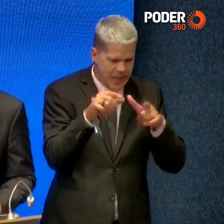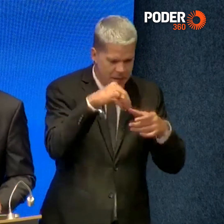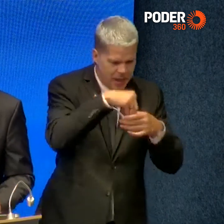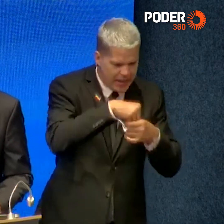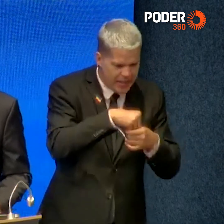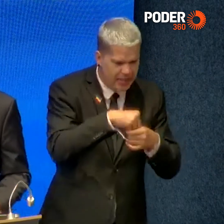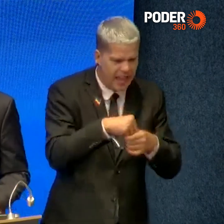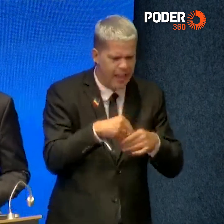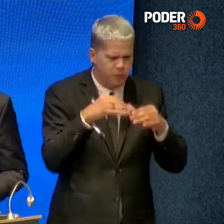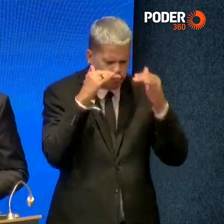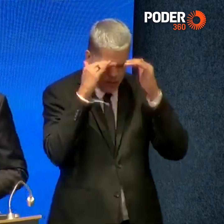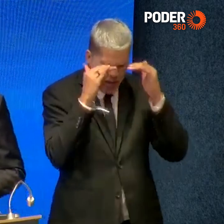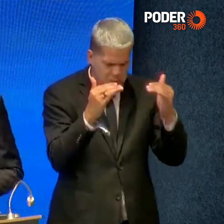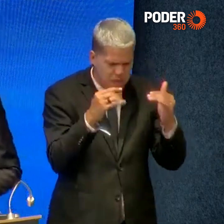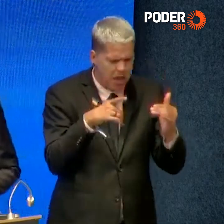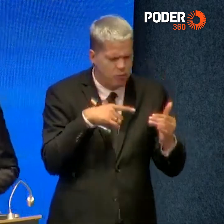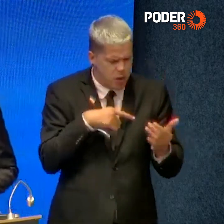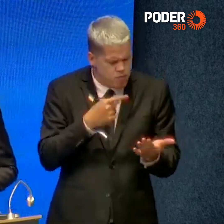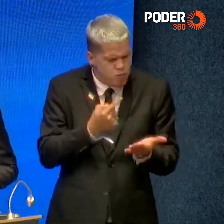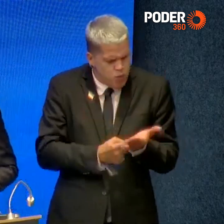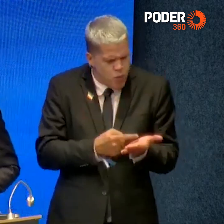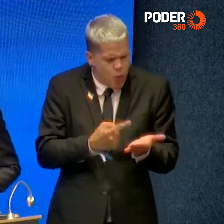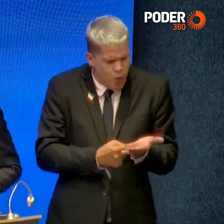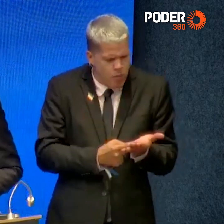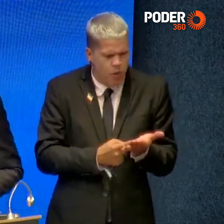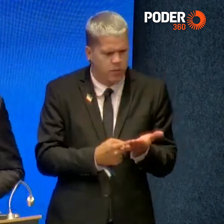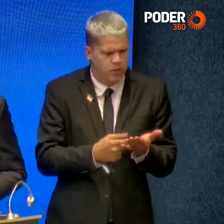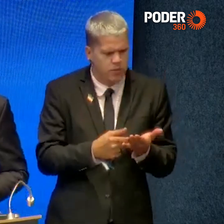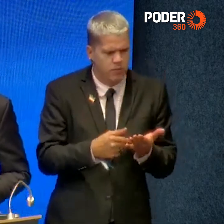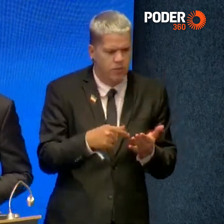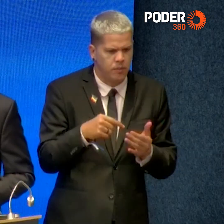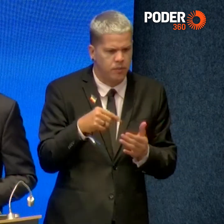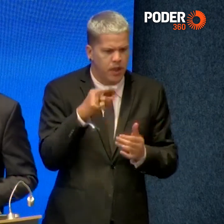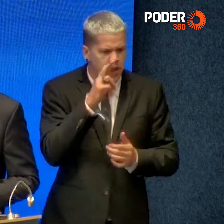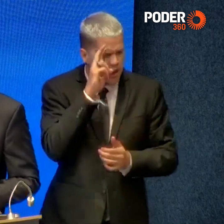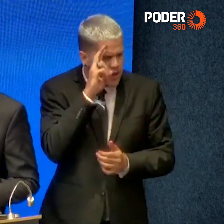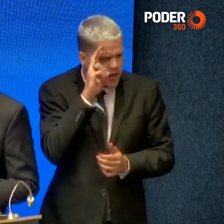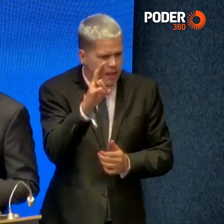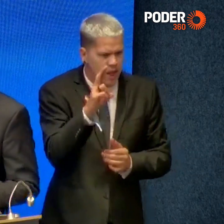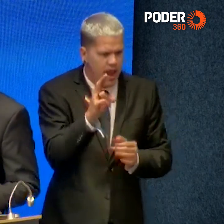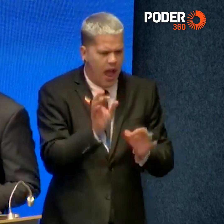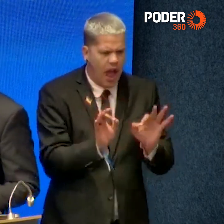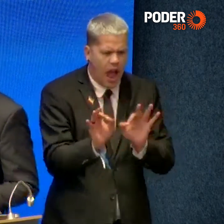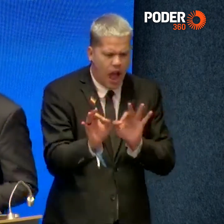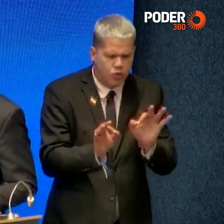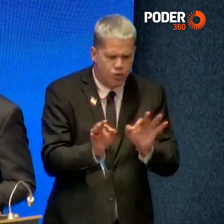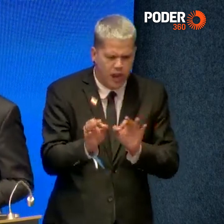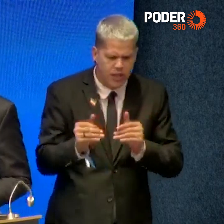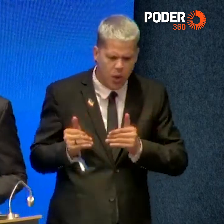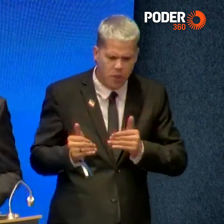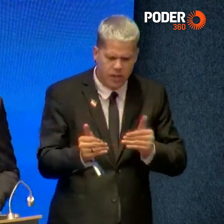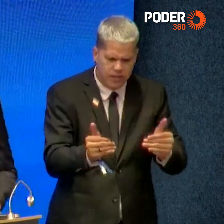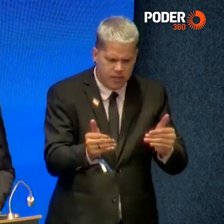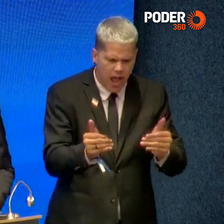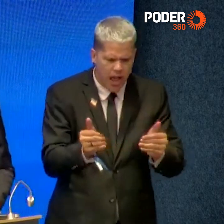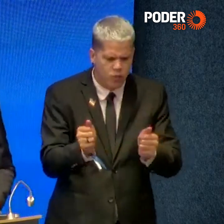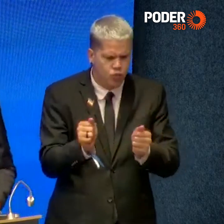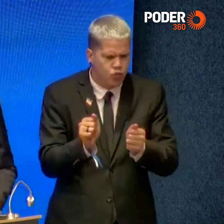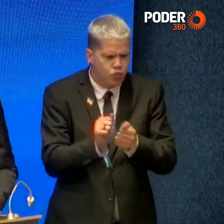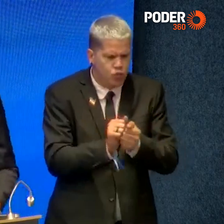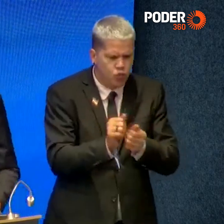aqui o compromisso de trabalhar e liderar a articulação do Ministério junto com toda a sociedade